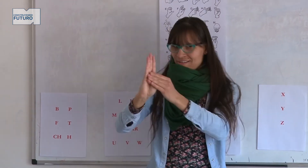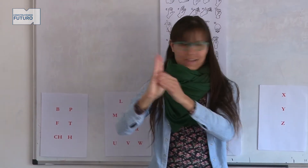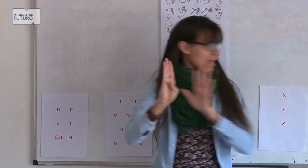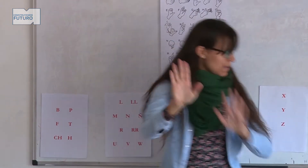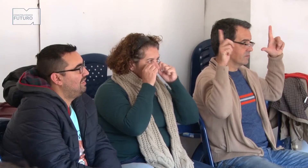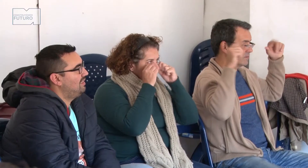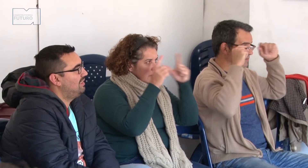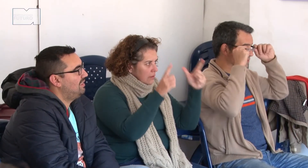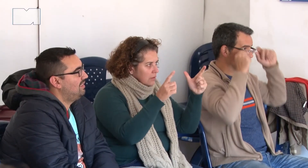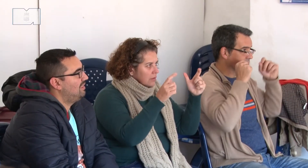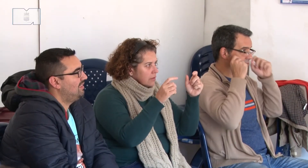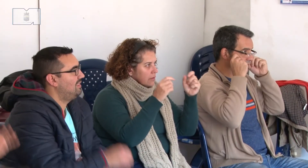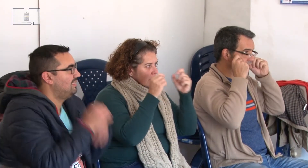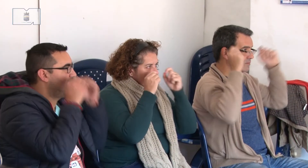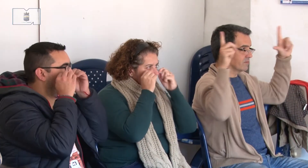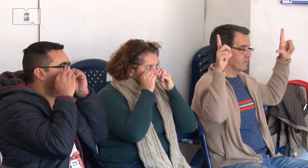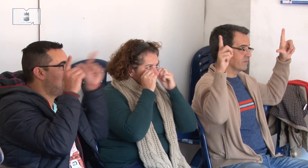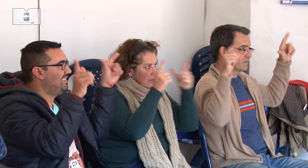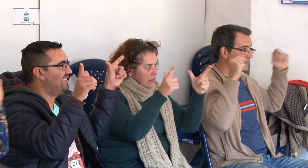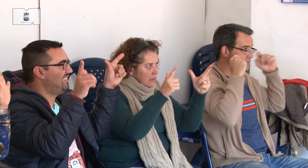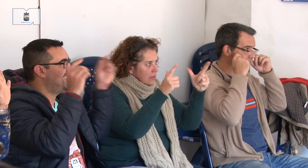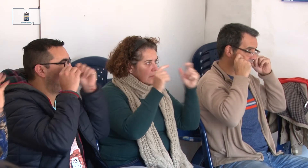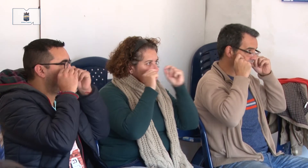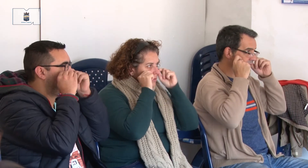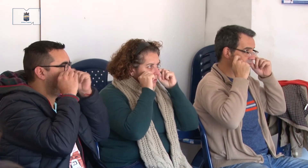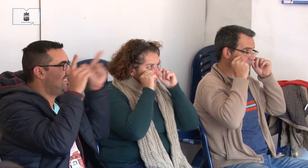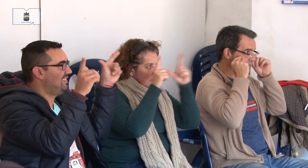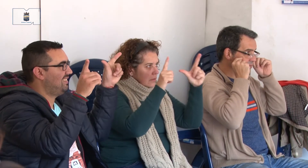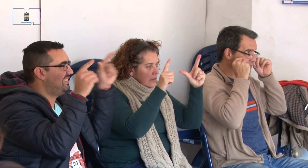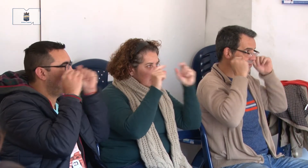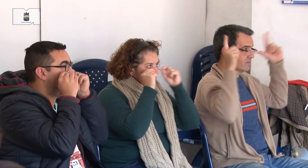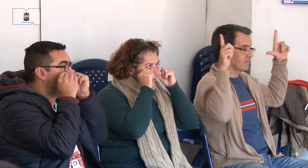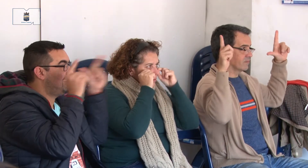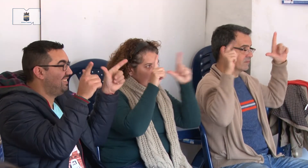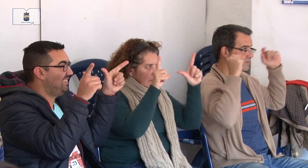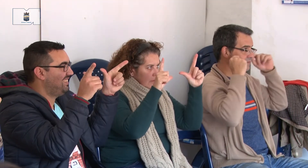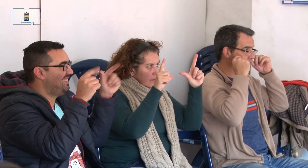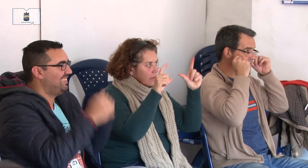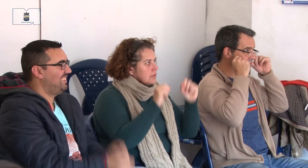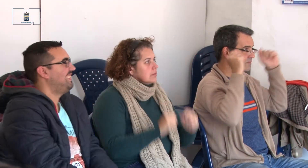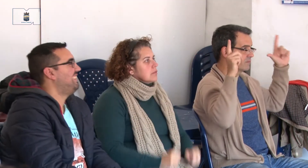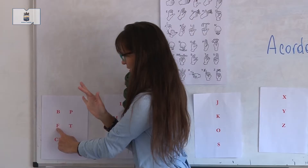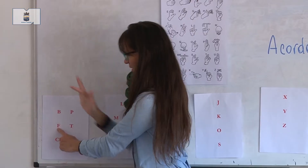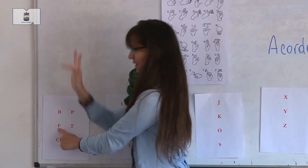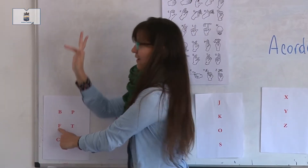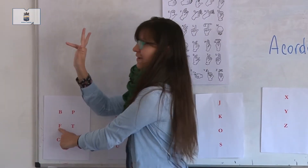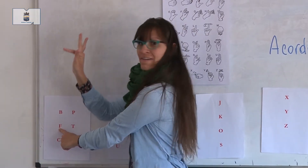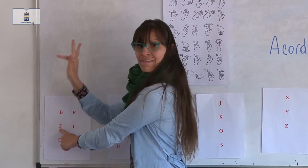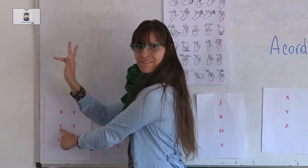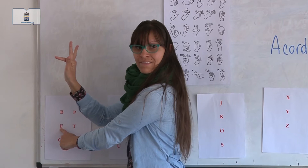Estos talleres están organizados desde el área de políticas inclusivas de la Intendencia Departamental, con el apoyo lógicamente de la Dirección